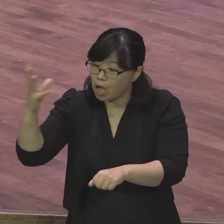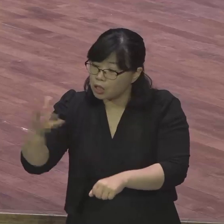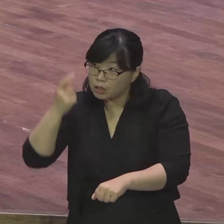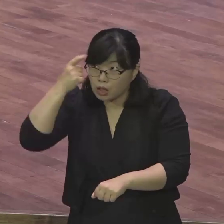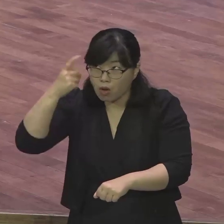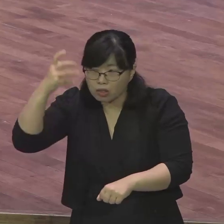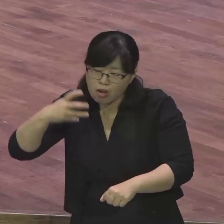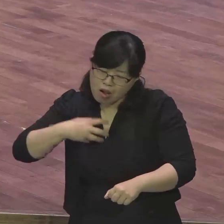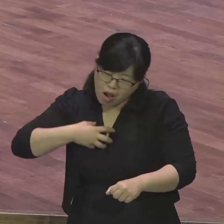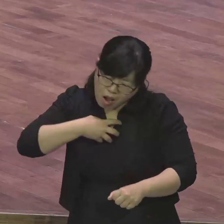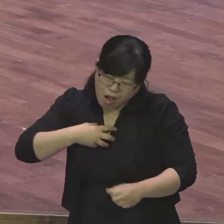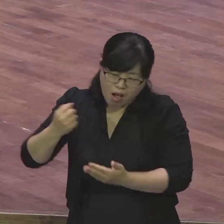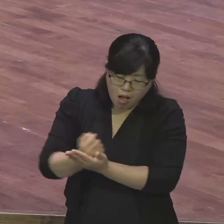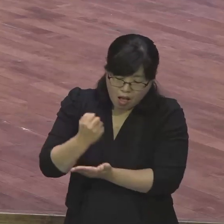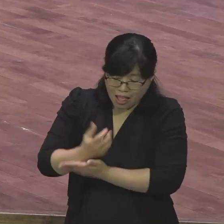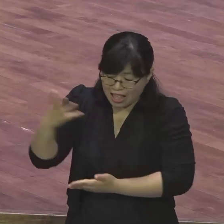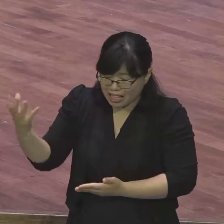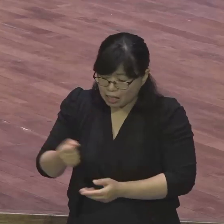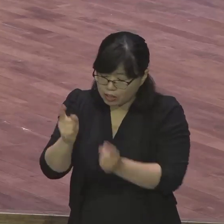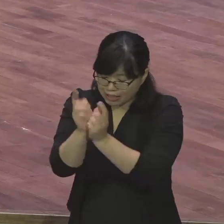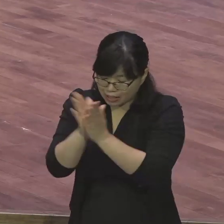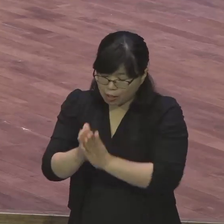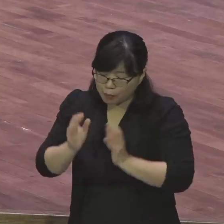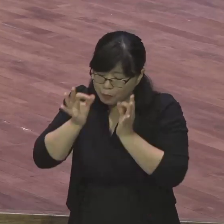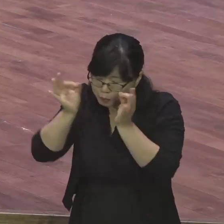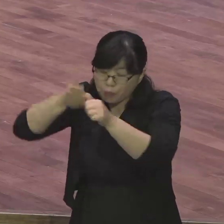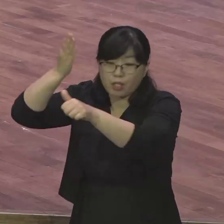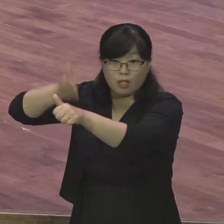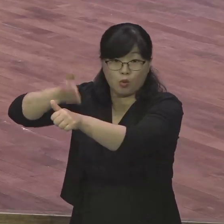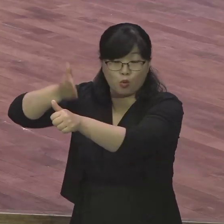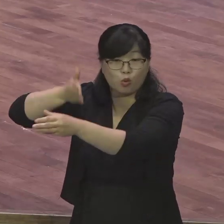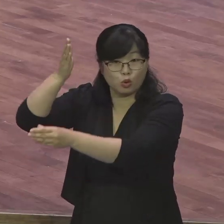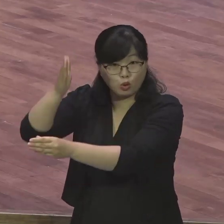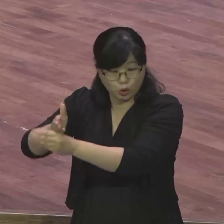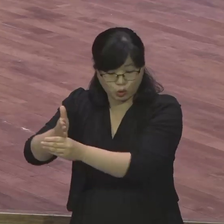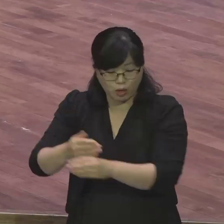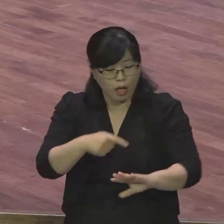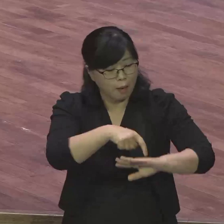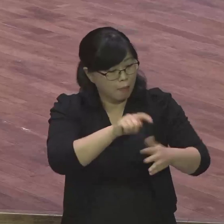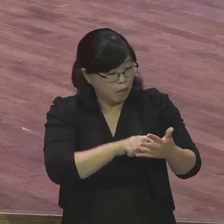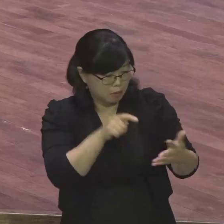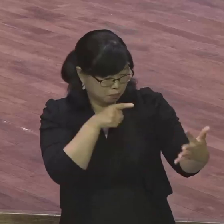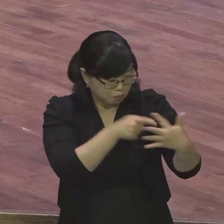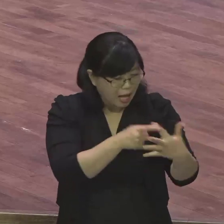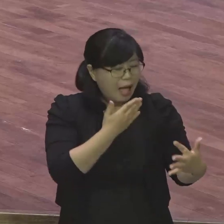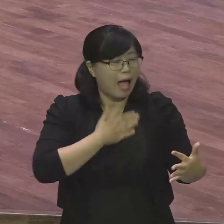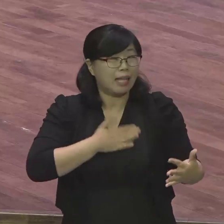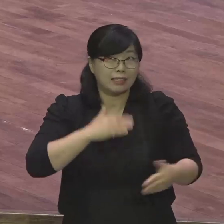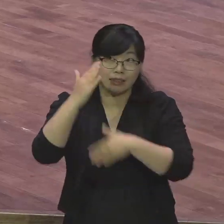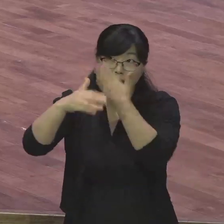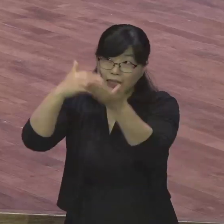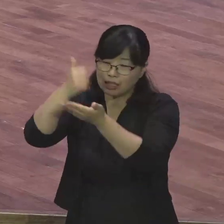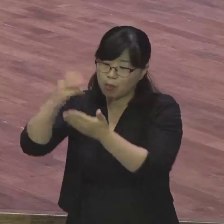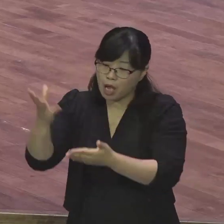강구하시느니라 마음을 살피시는 이가 성령의 생각을 아시나니 이는 성령이 하나님의 뜻대로